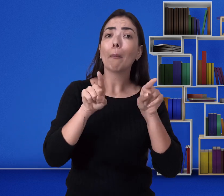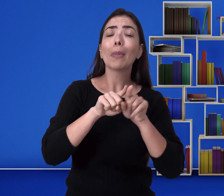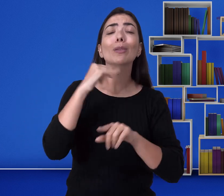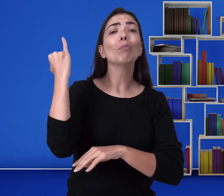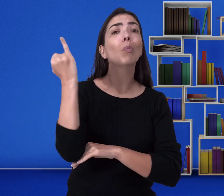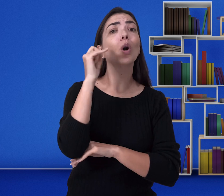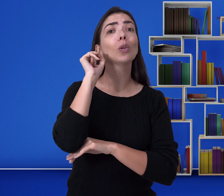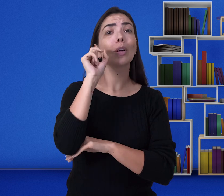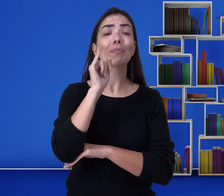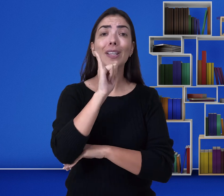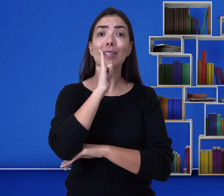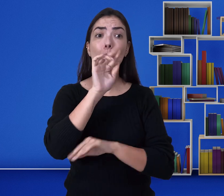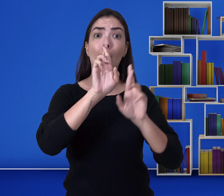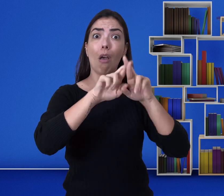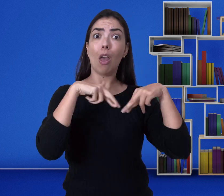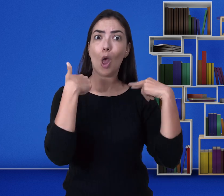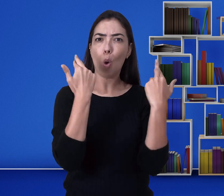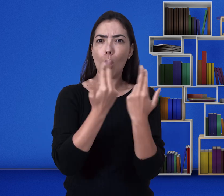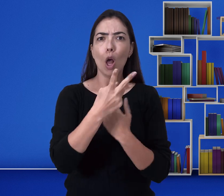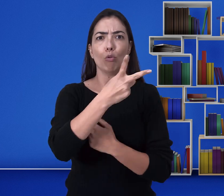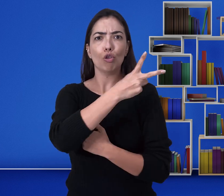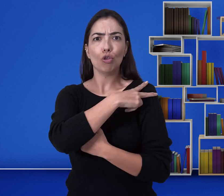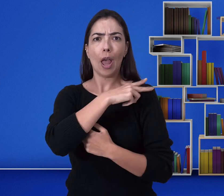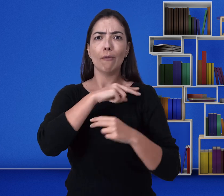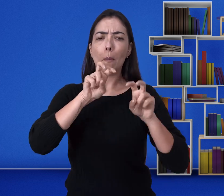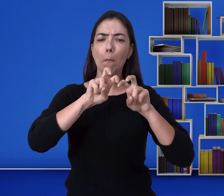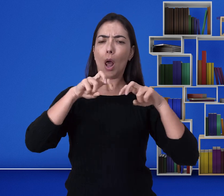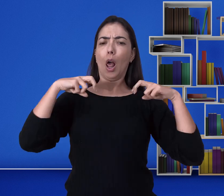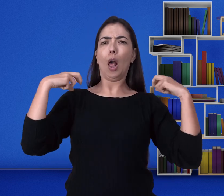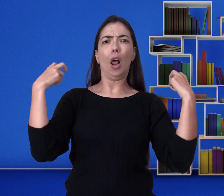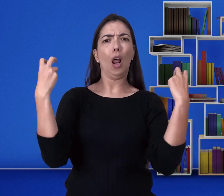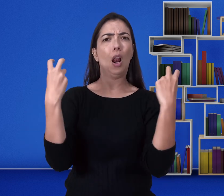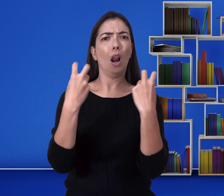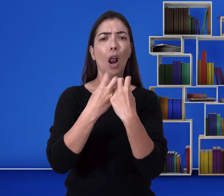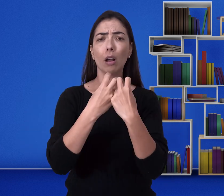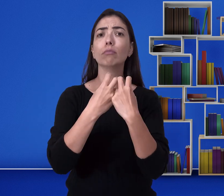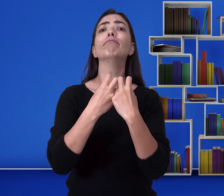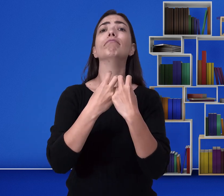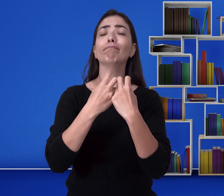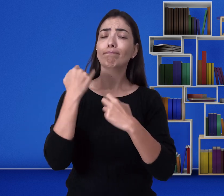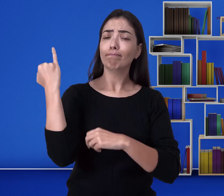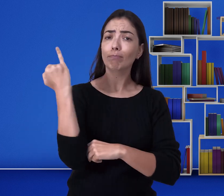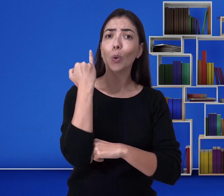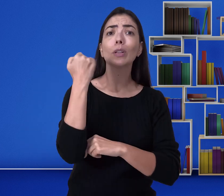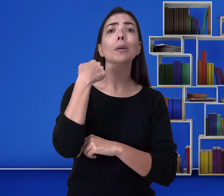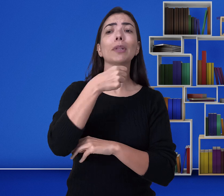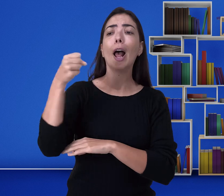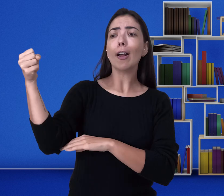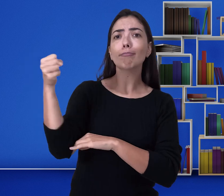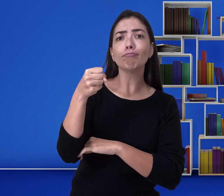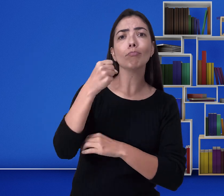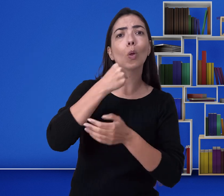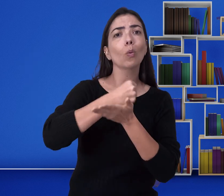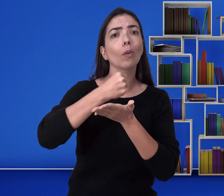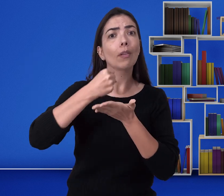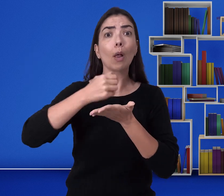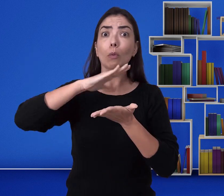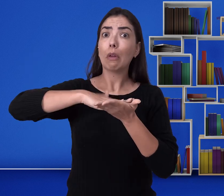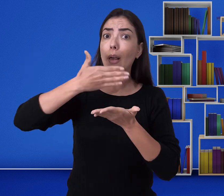reunião em que haverá muitos colaboradores com o seu chefe, é importante que haja presença de intérprete de Libras para